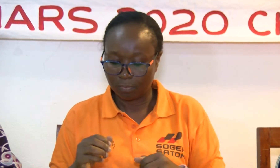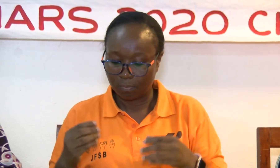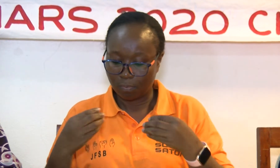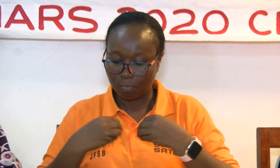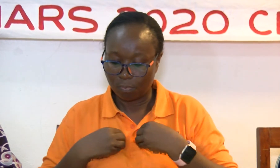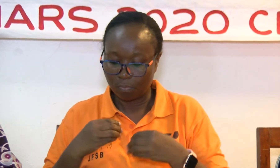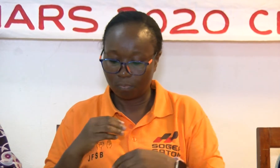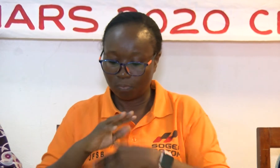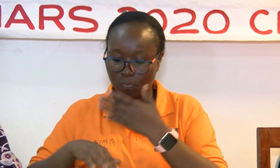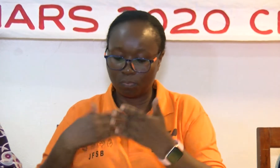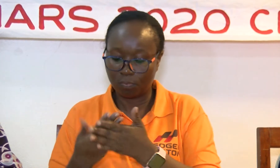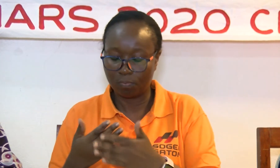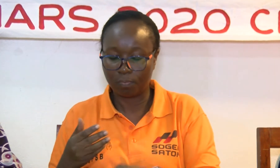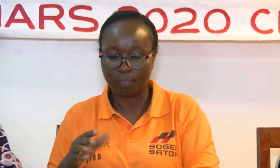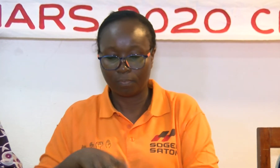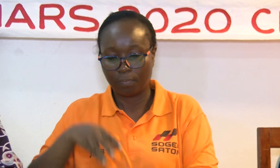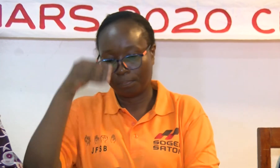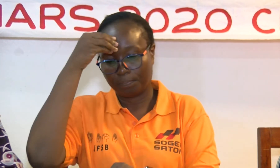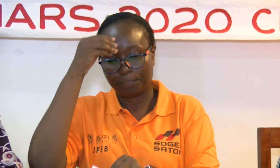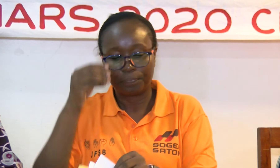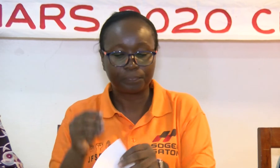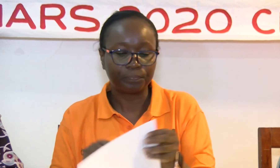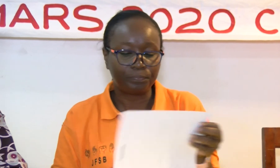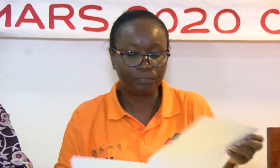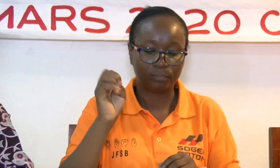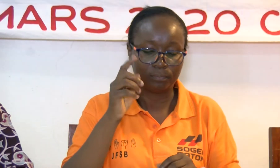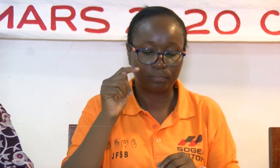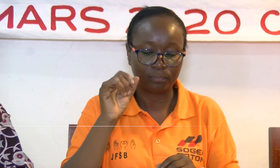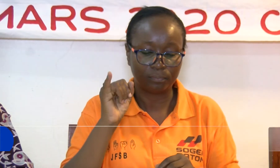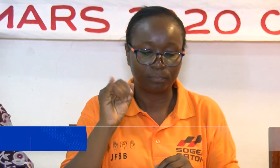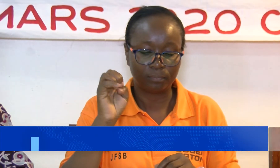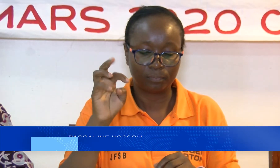ont toutes appris un métier